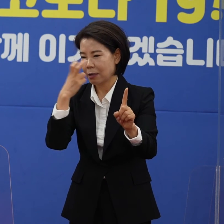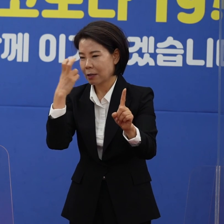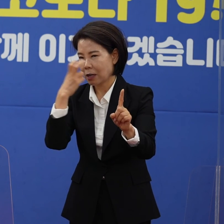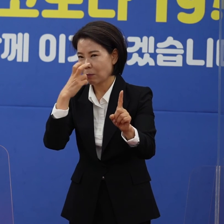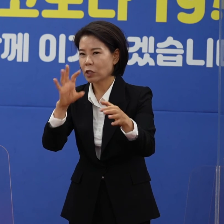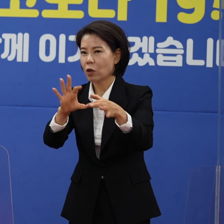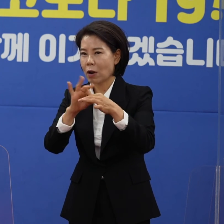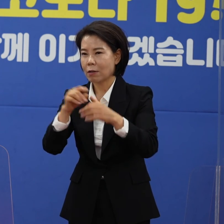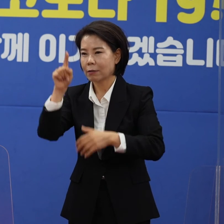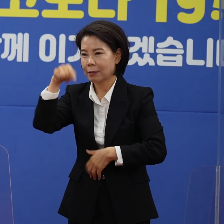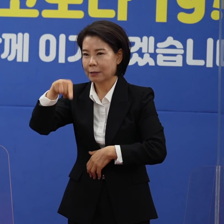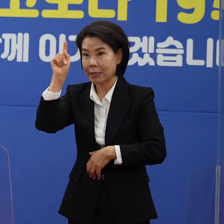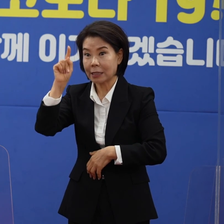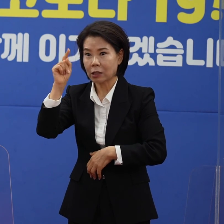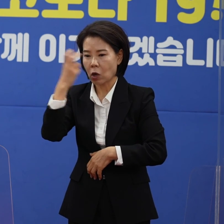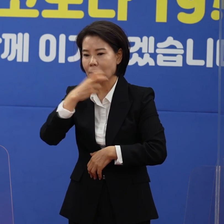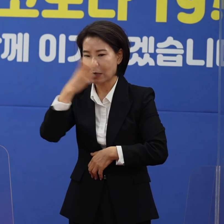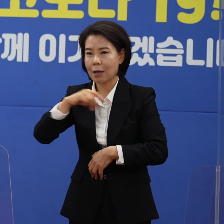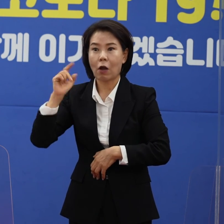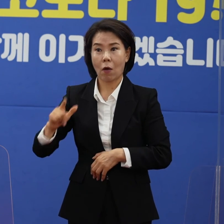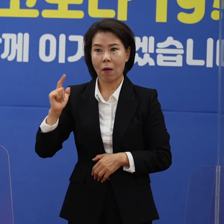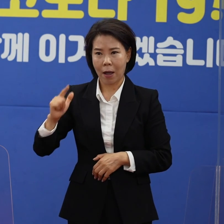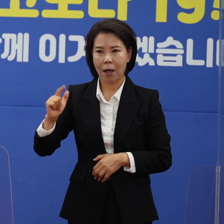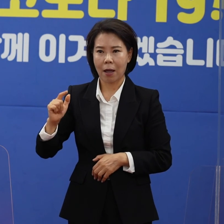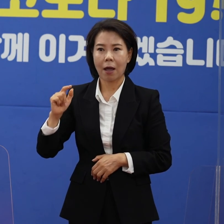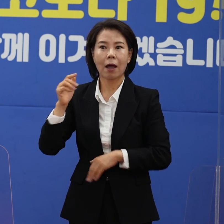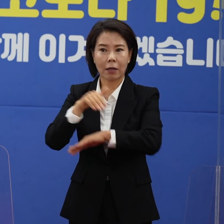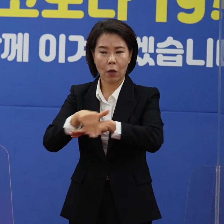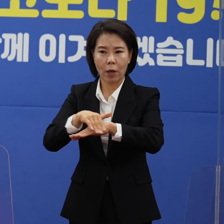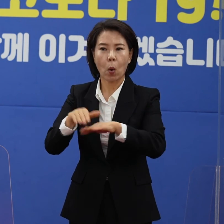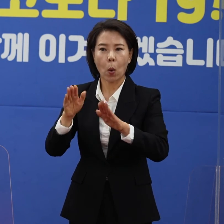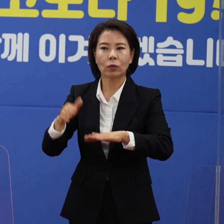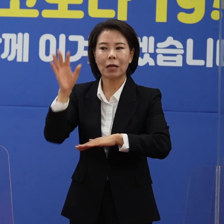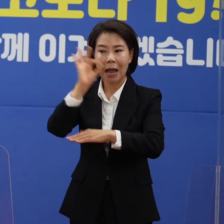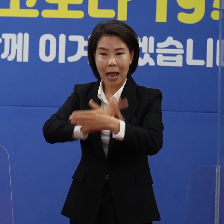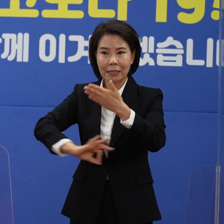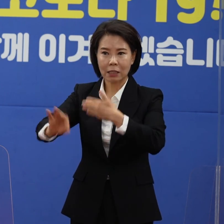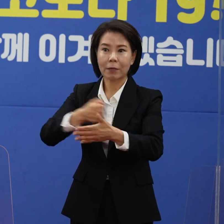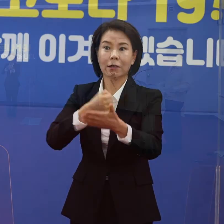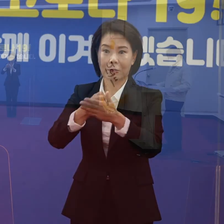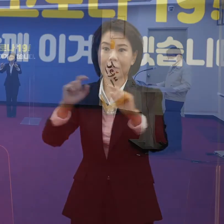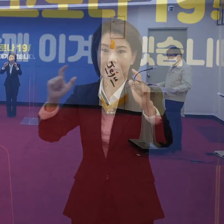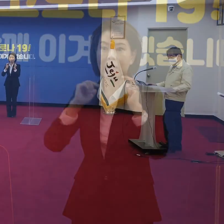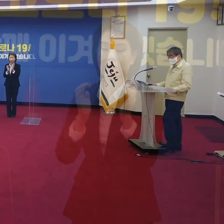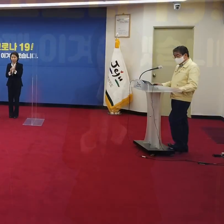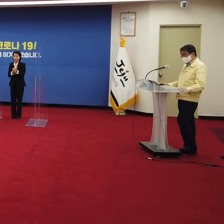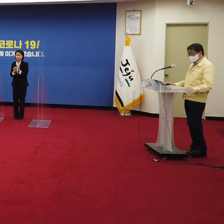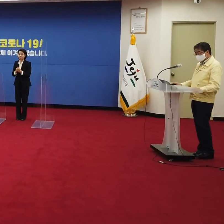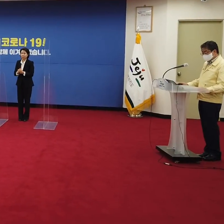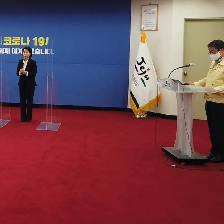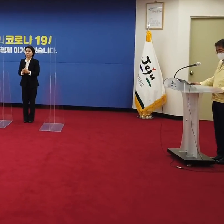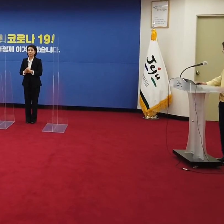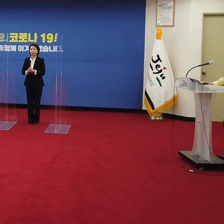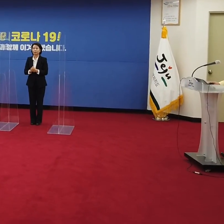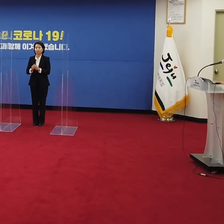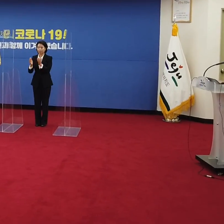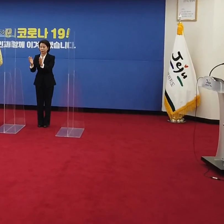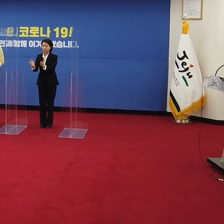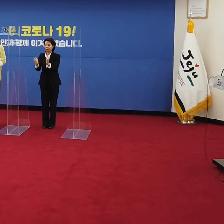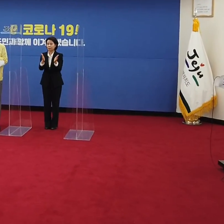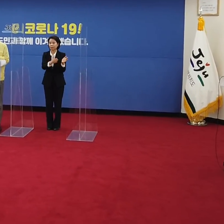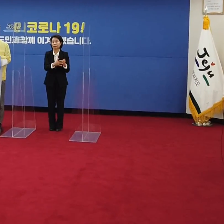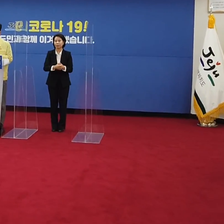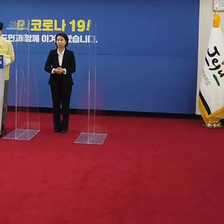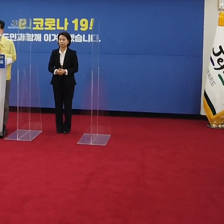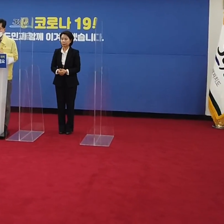강화를 할 겁니다. 오늘 아침에 최종 결정이 되었고 그다음에 이제